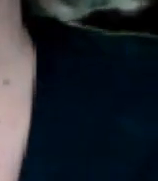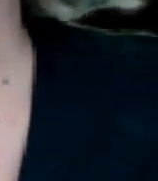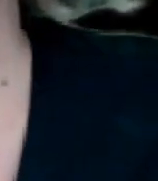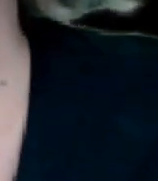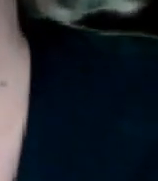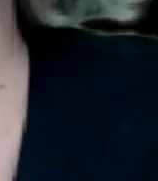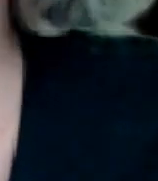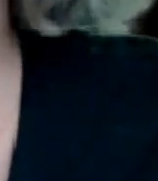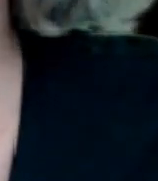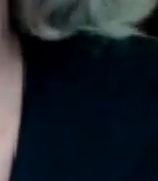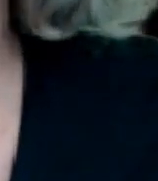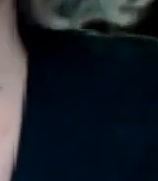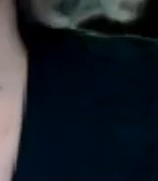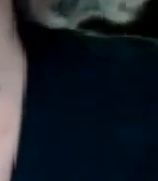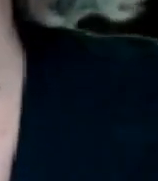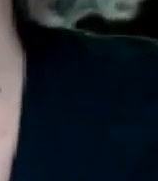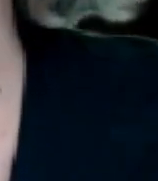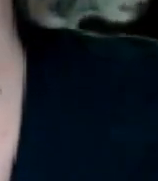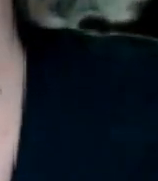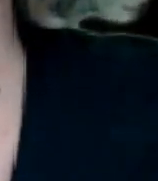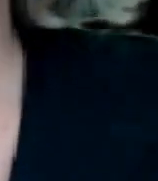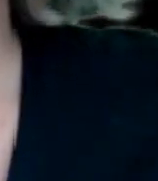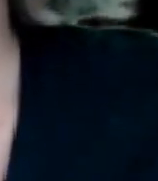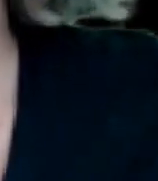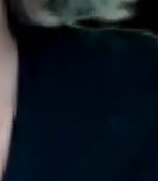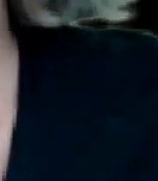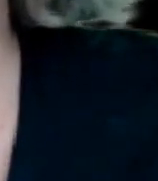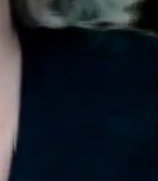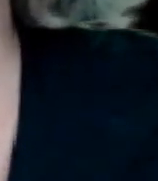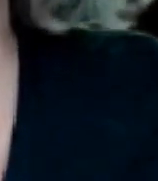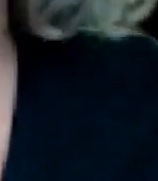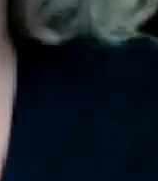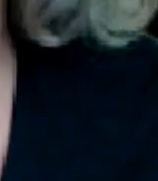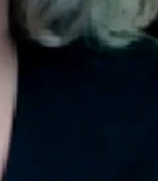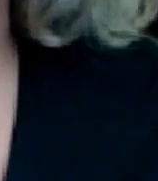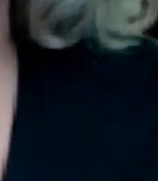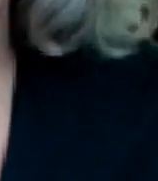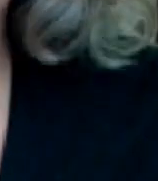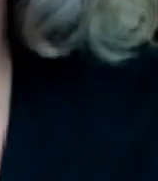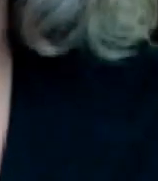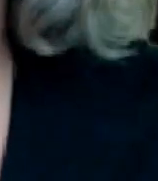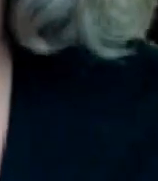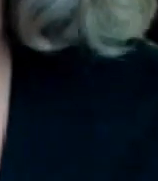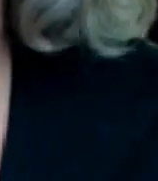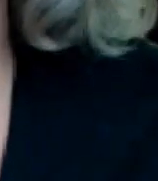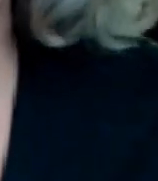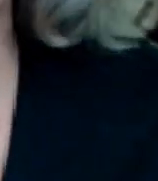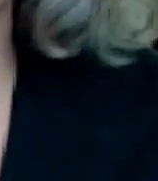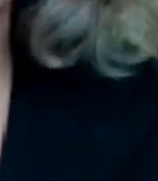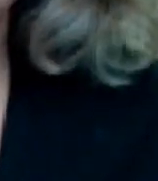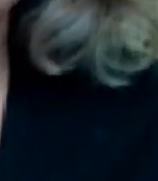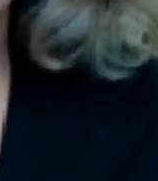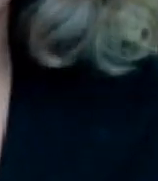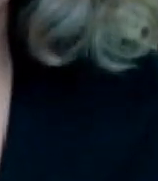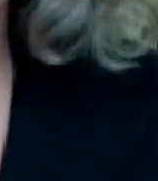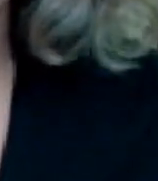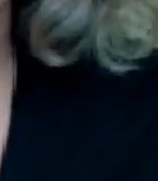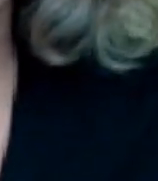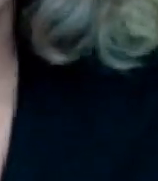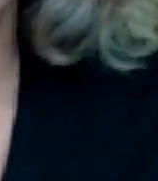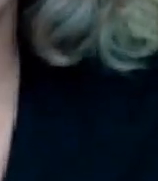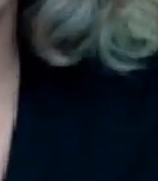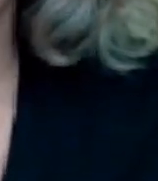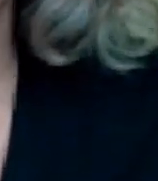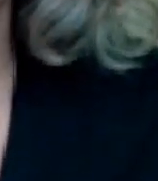que no aprendieron el español y muchos de ellos no saben lo que está pasando en méxico y les puede